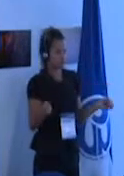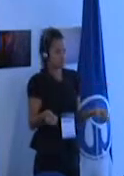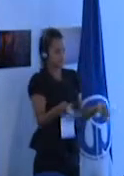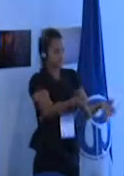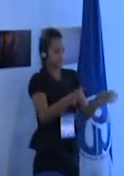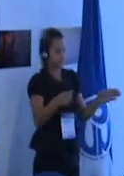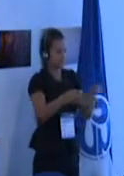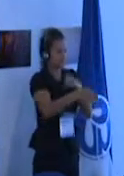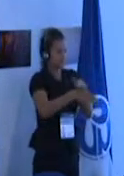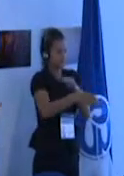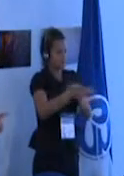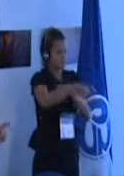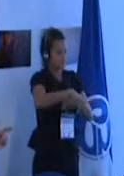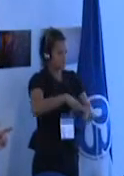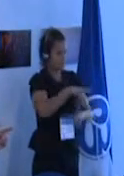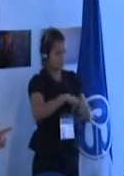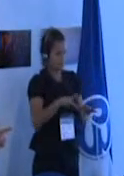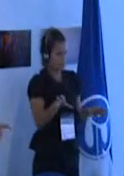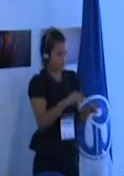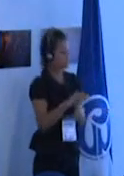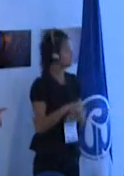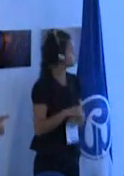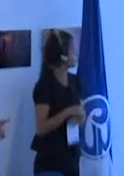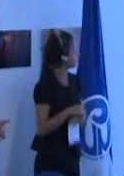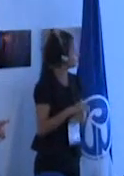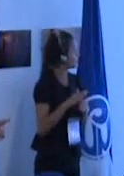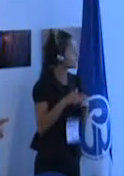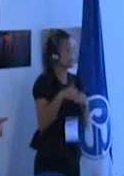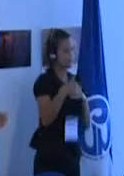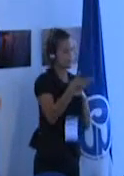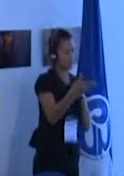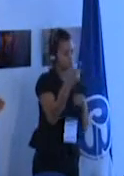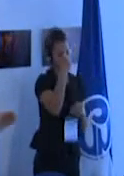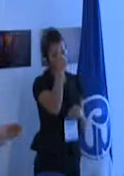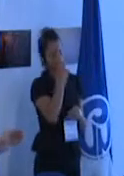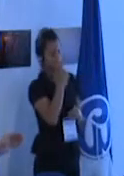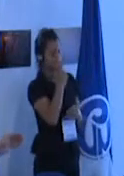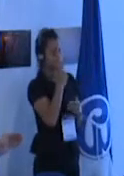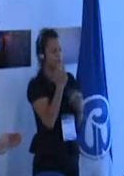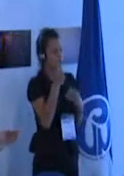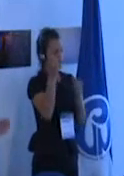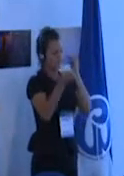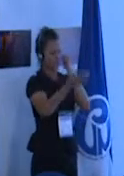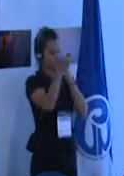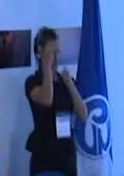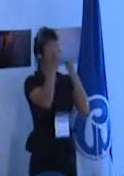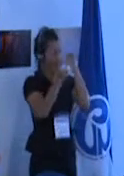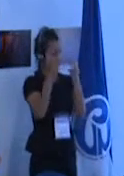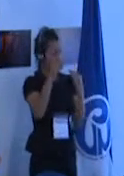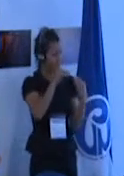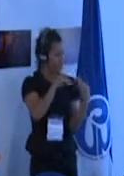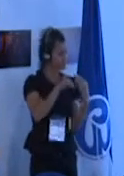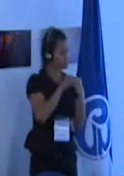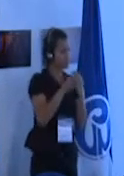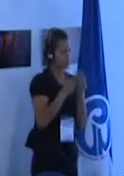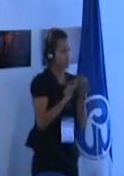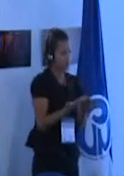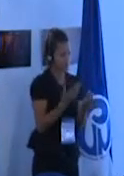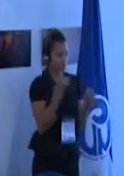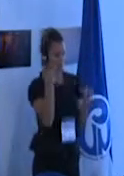enseguida debe encontrar las adaptaciones pedagógicas organizacionales y